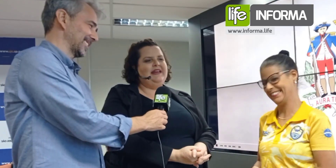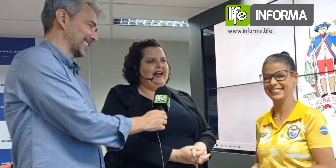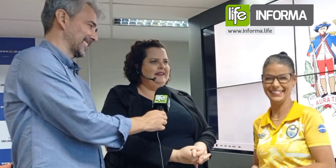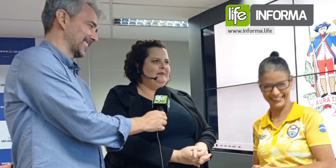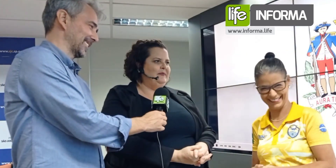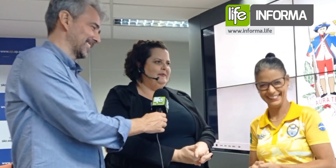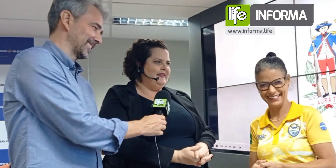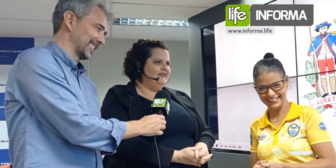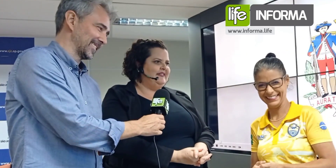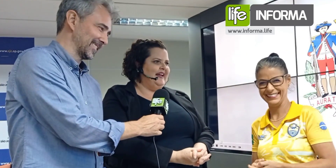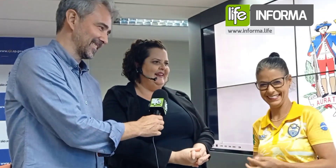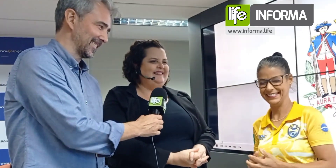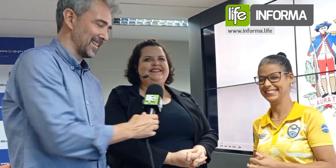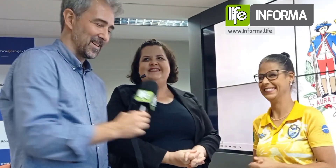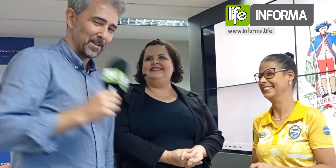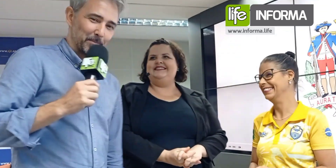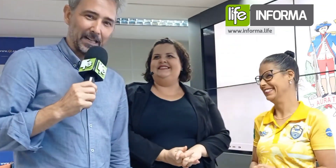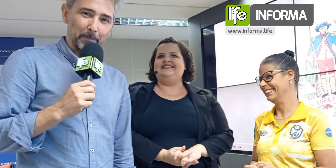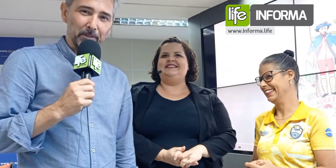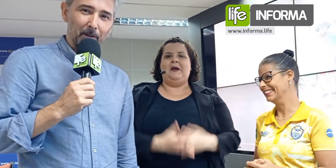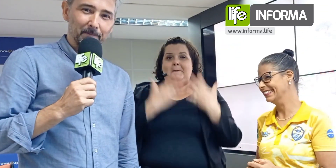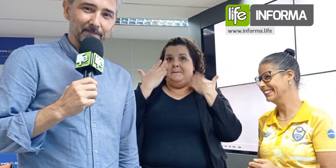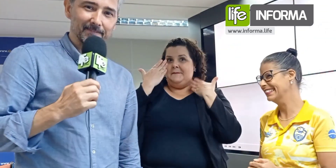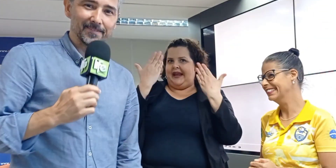demais, obrigada por me entrevistar. Obrigado, pessoal.